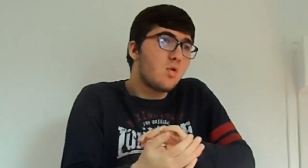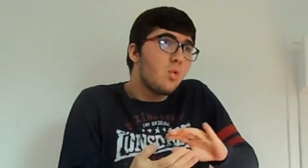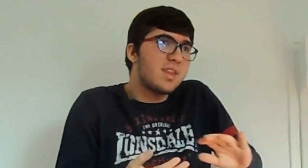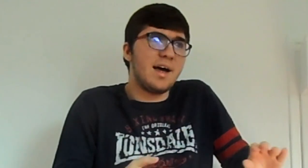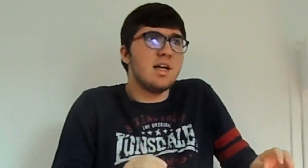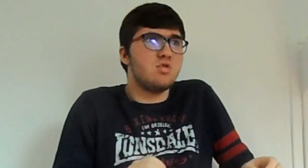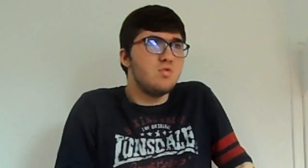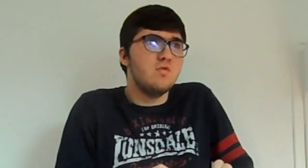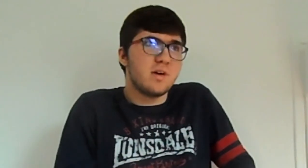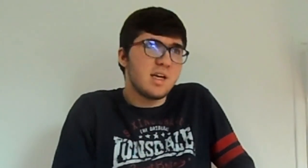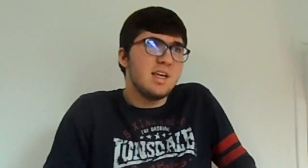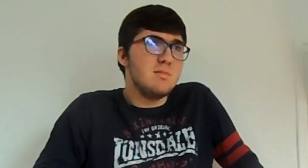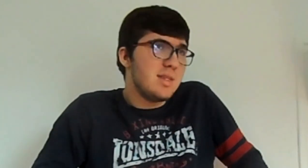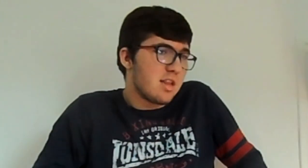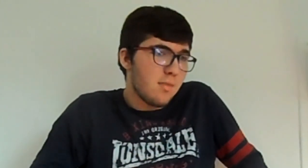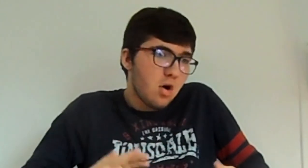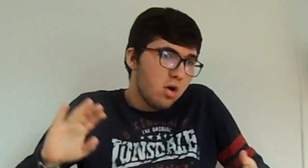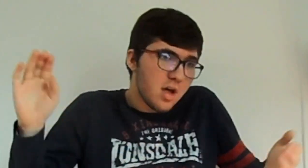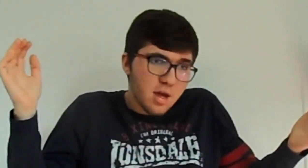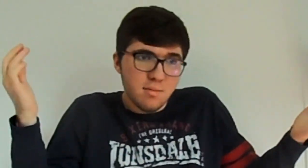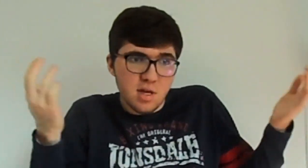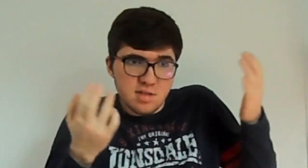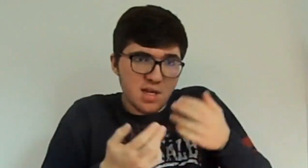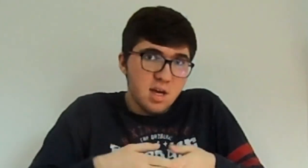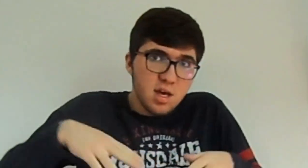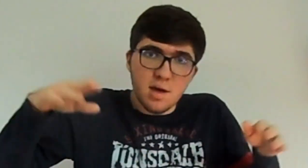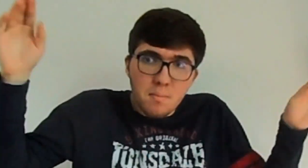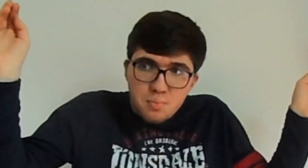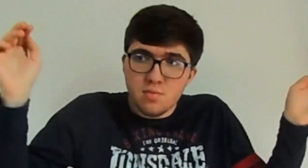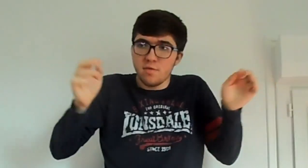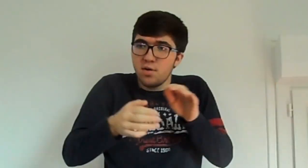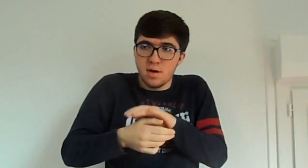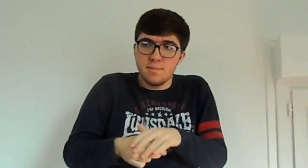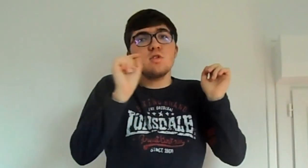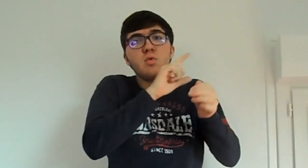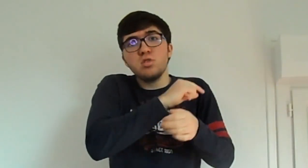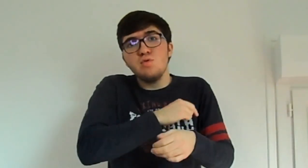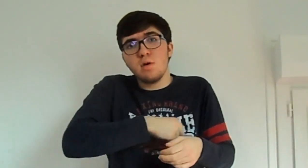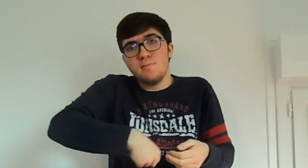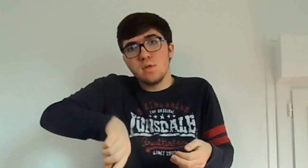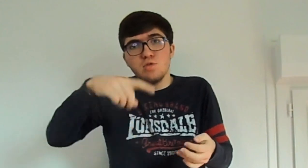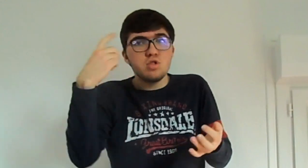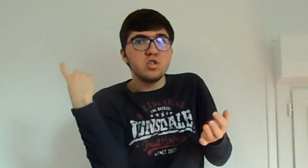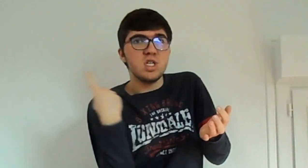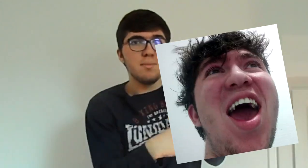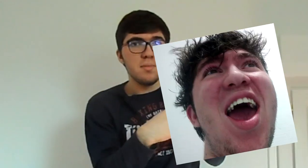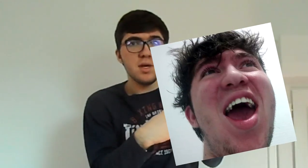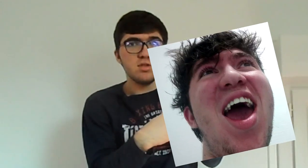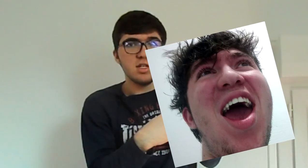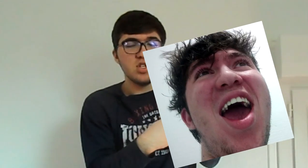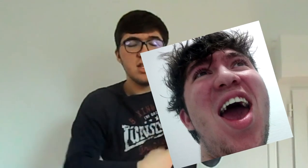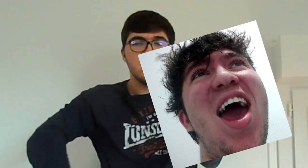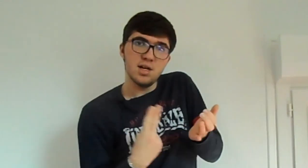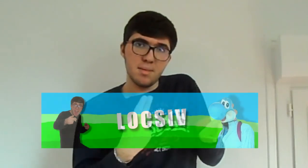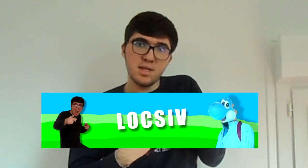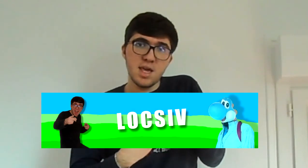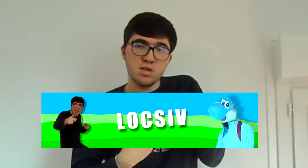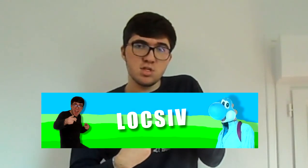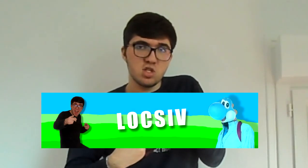contraint de l'ouvrir immédiatement. Mais c'est... Enfin, voilà. Dans trois jours, je change l'app de cette chaîne, la bannière de cette